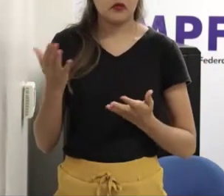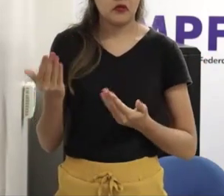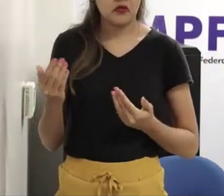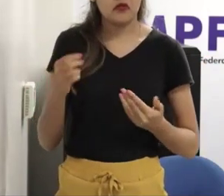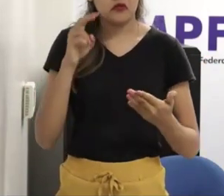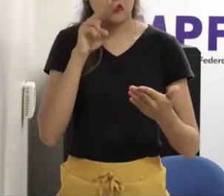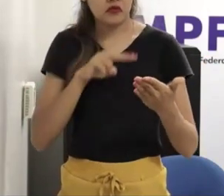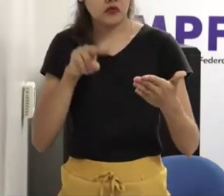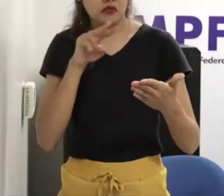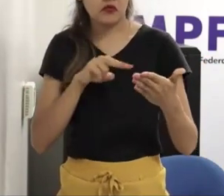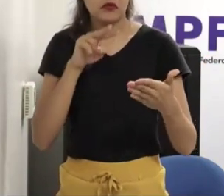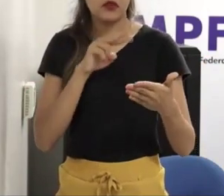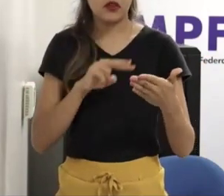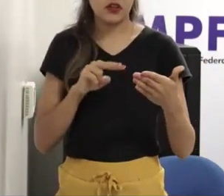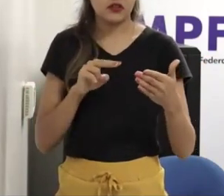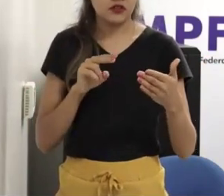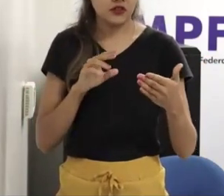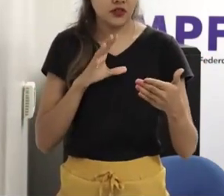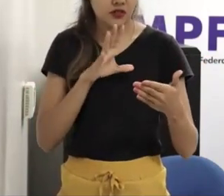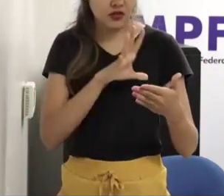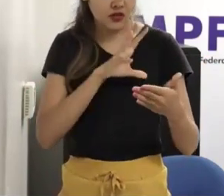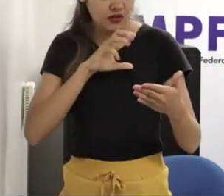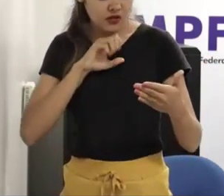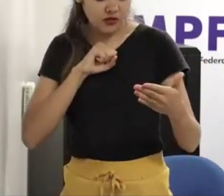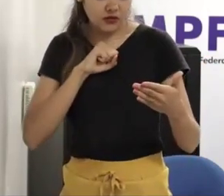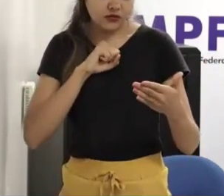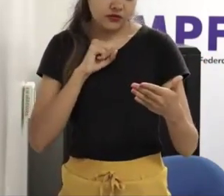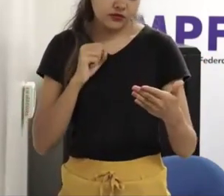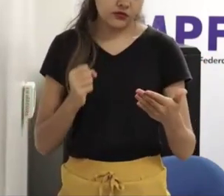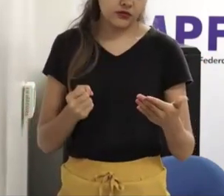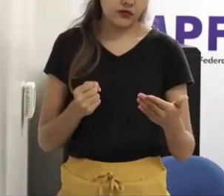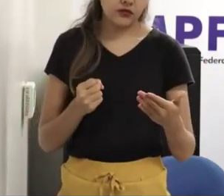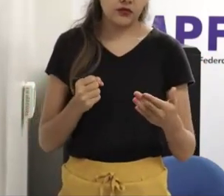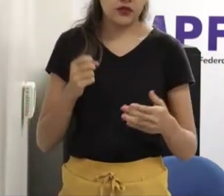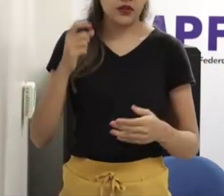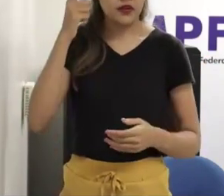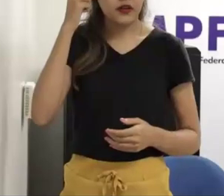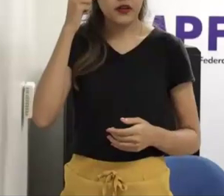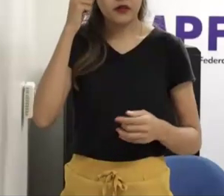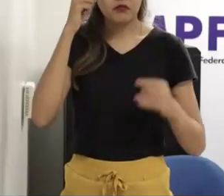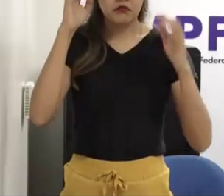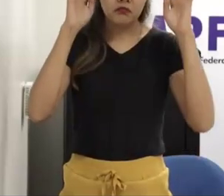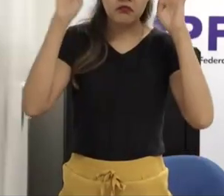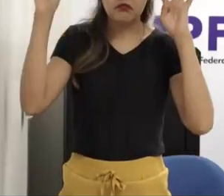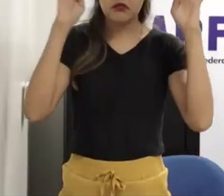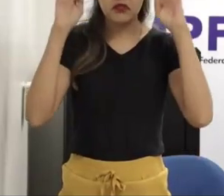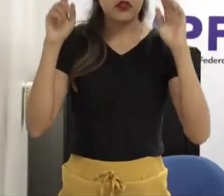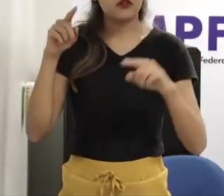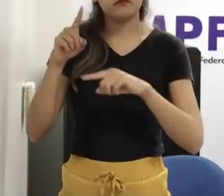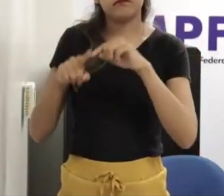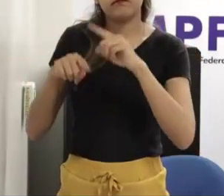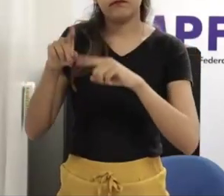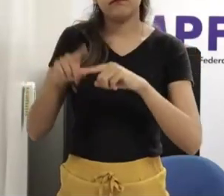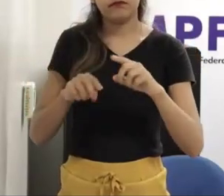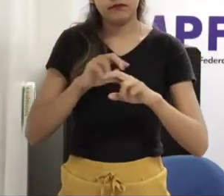tem uma cultura de conversar francamente sobre o assunto, ele vai se nutrir da pornografia mais baixa que tem,